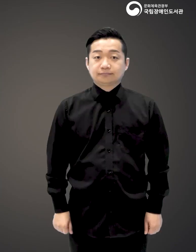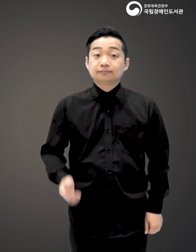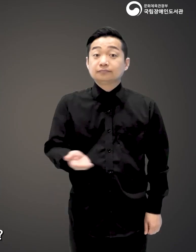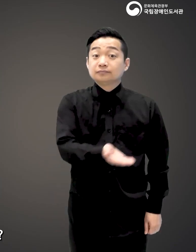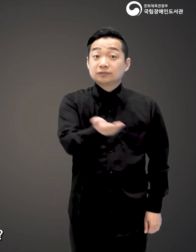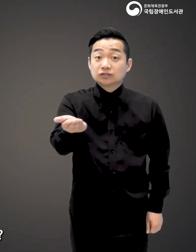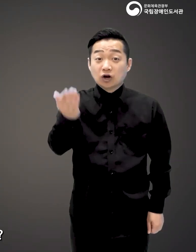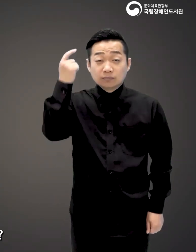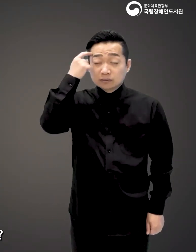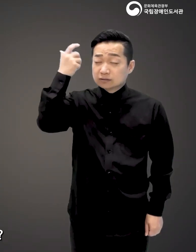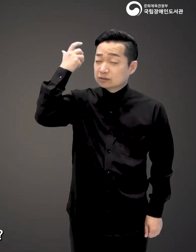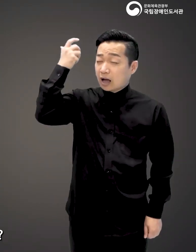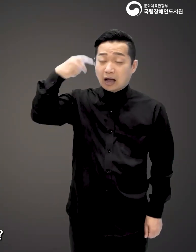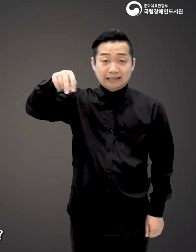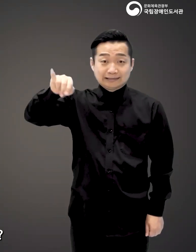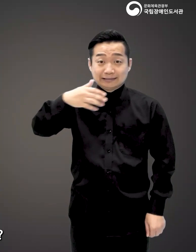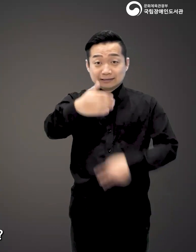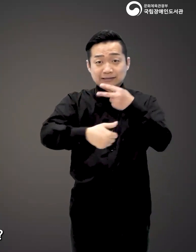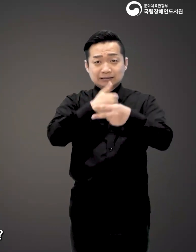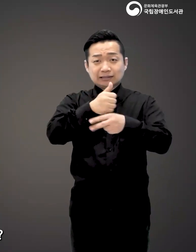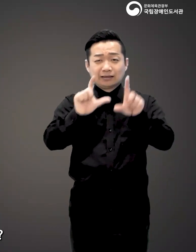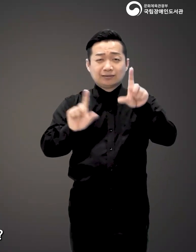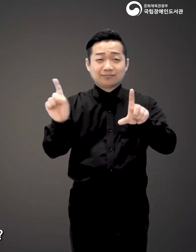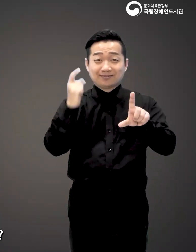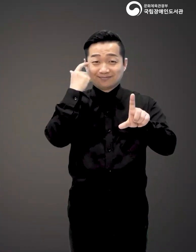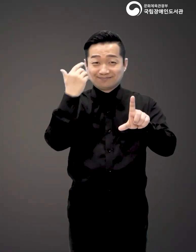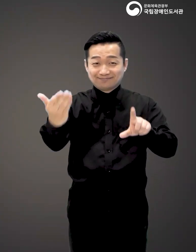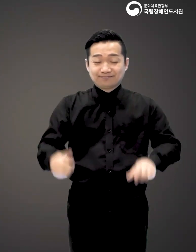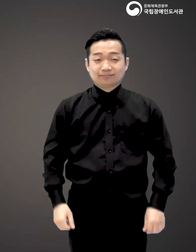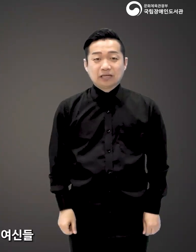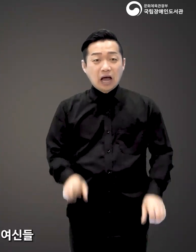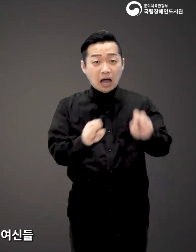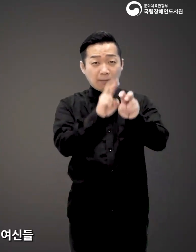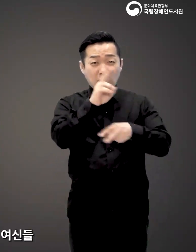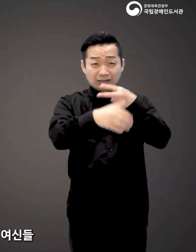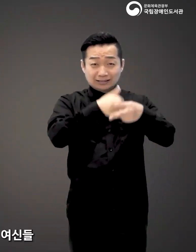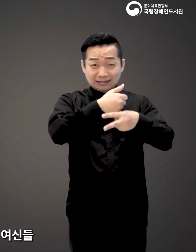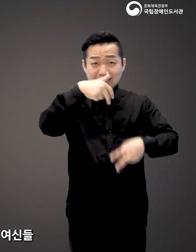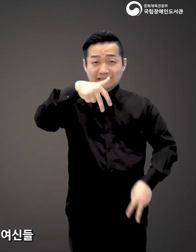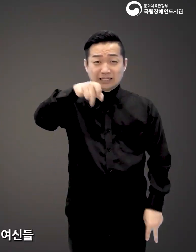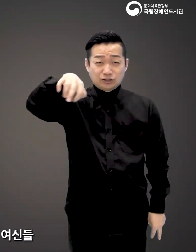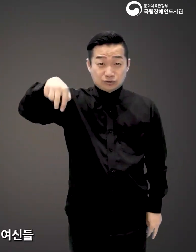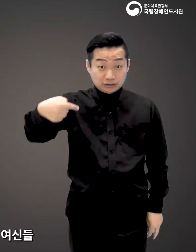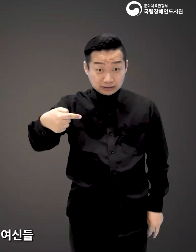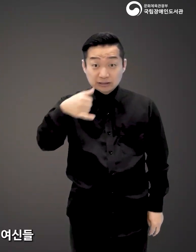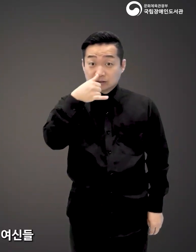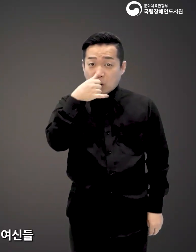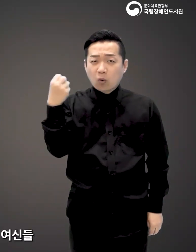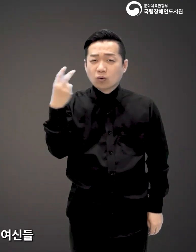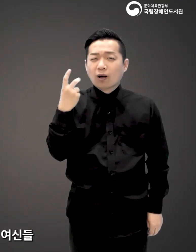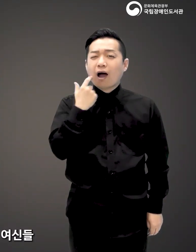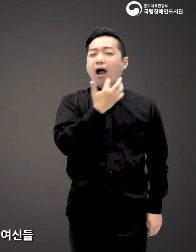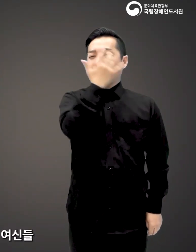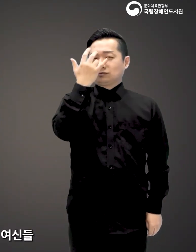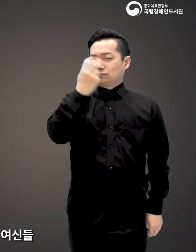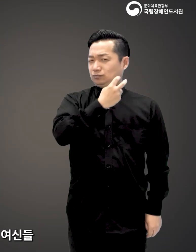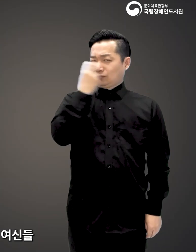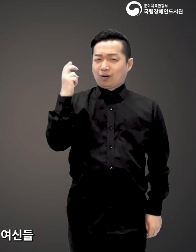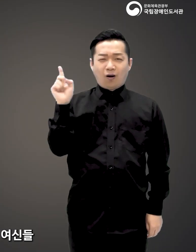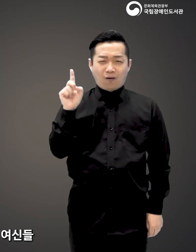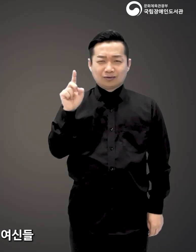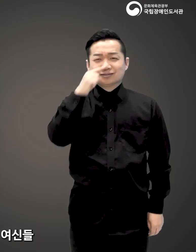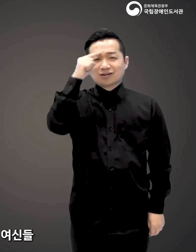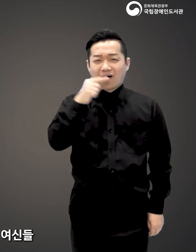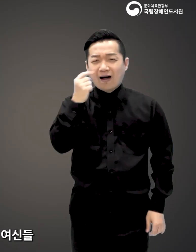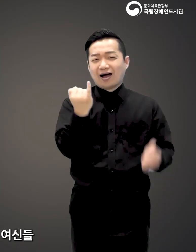여러분이 상상하는 신의 이미지는 무엇인가요? 번개의 신 제우스 혹은 아름다움과